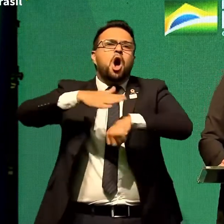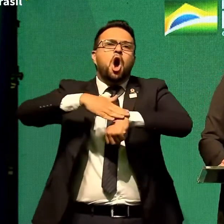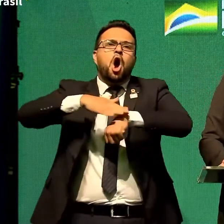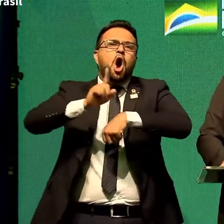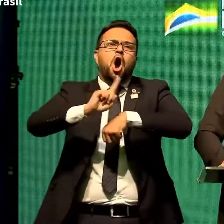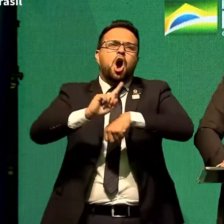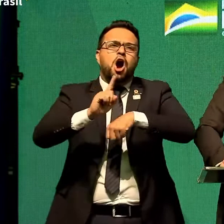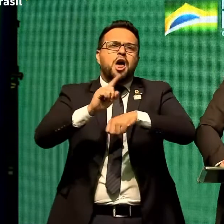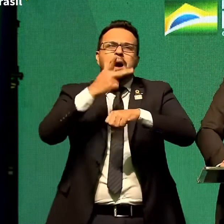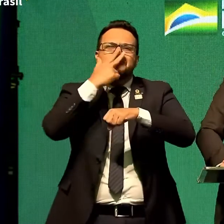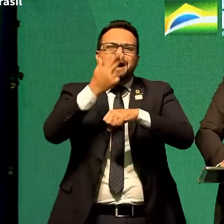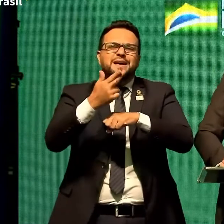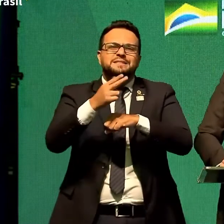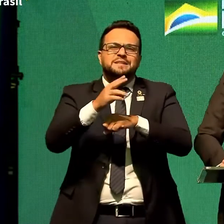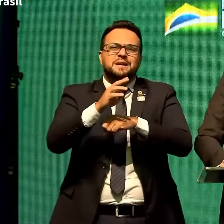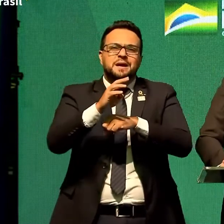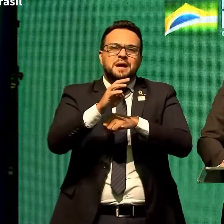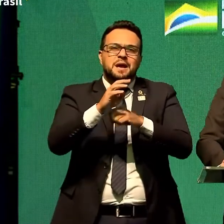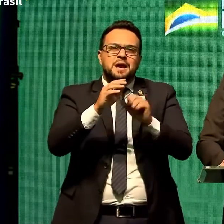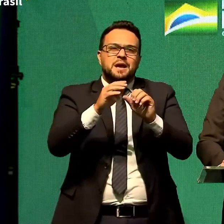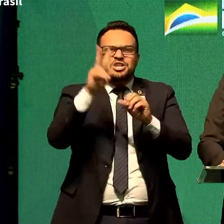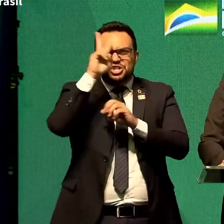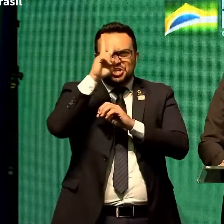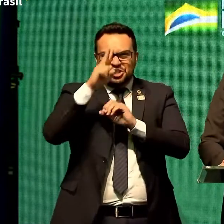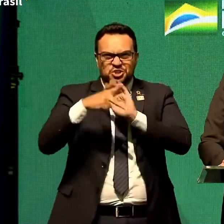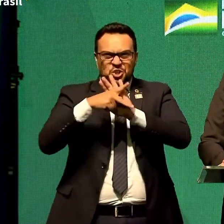biografia. Estou me lixando para 22.